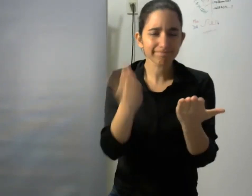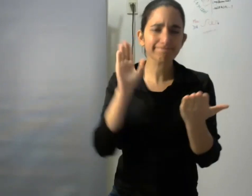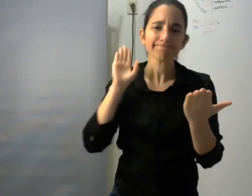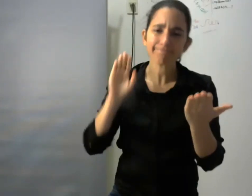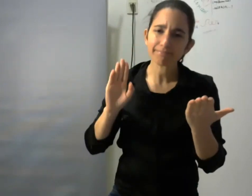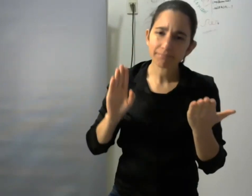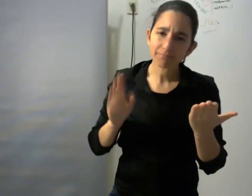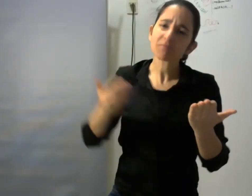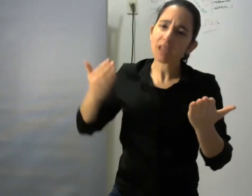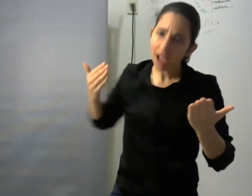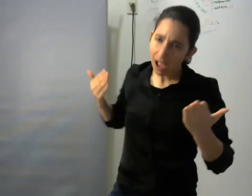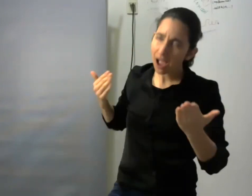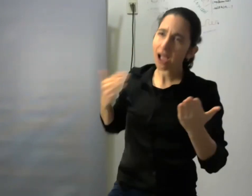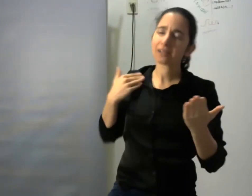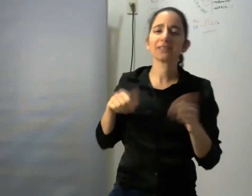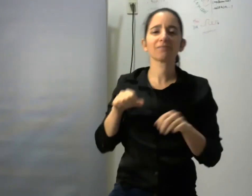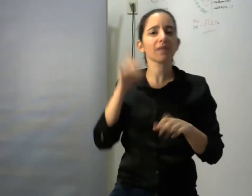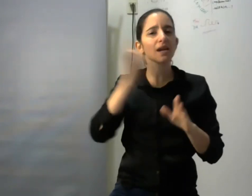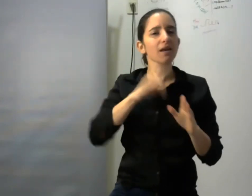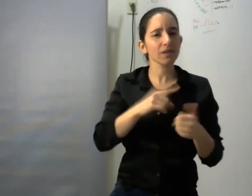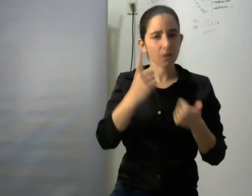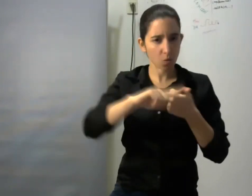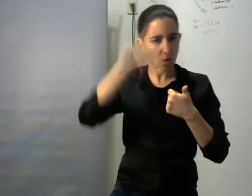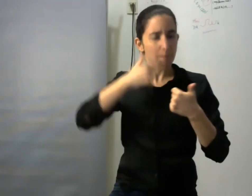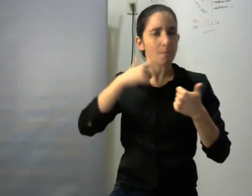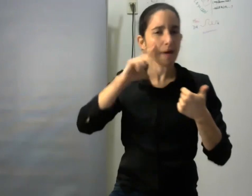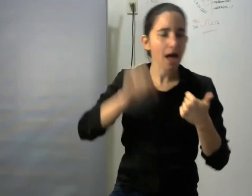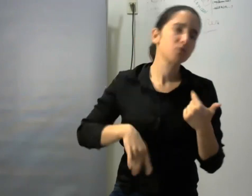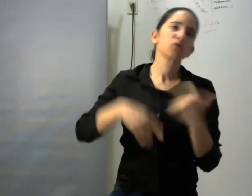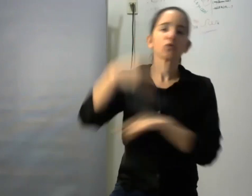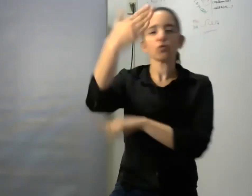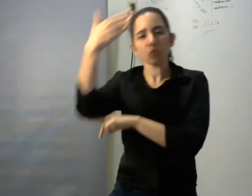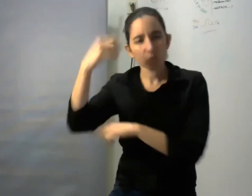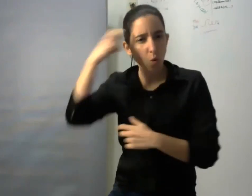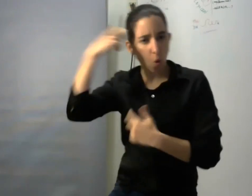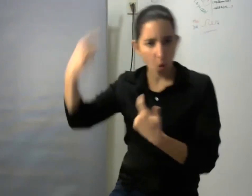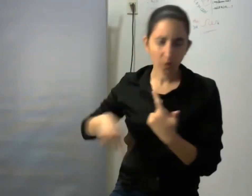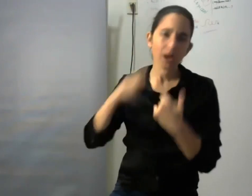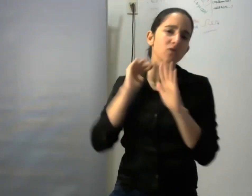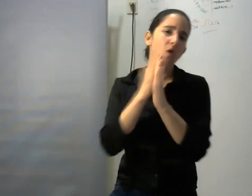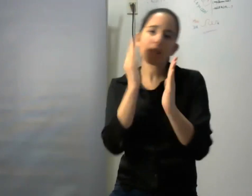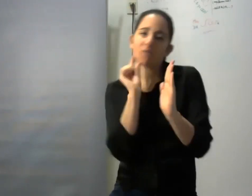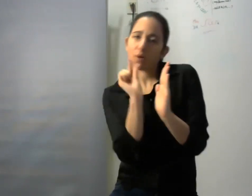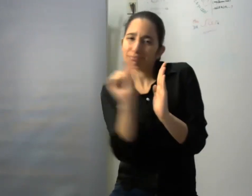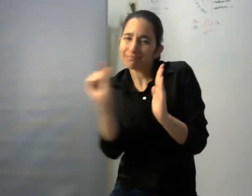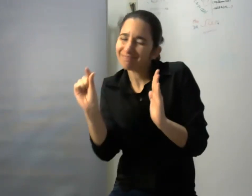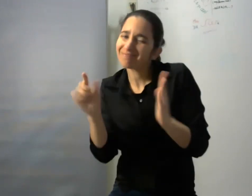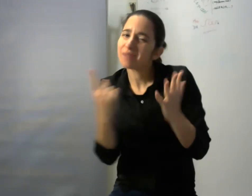especial de revistas espacios desde artículos individuales ponencias artículos en libros faltaba un libro específicamente de